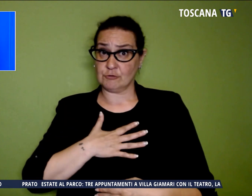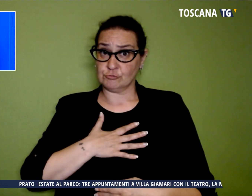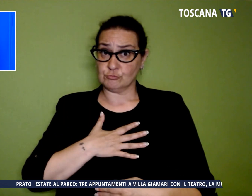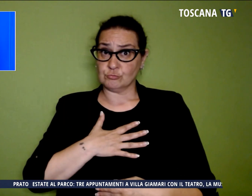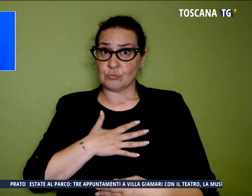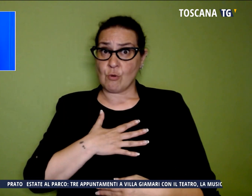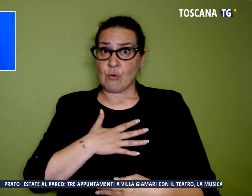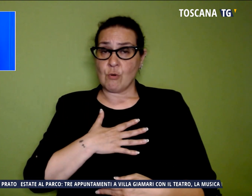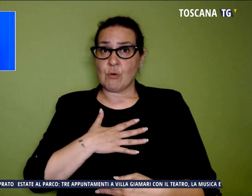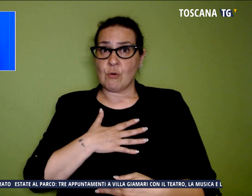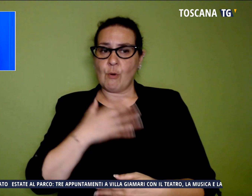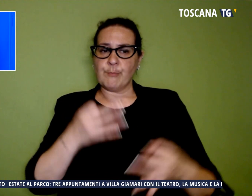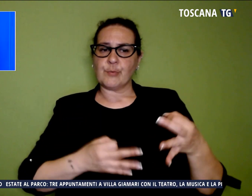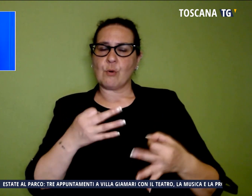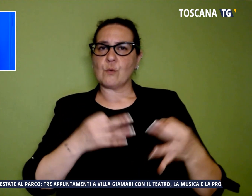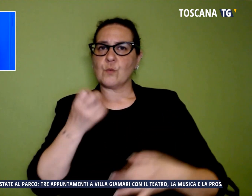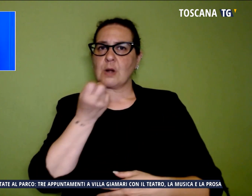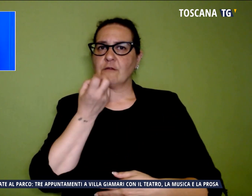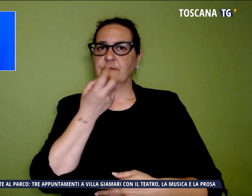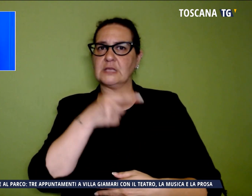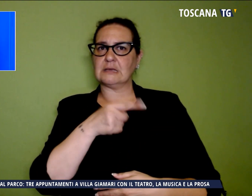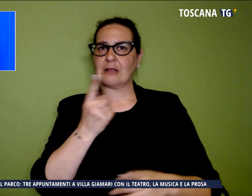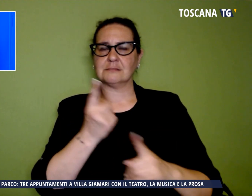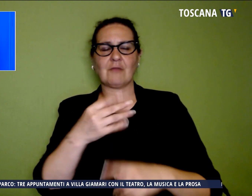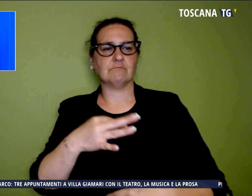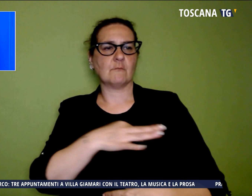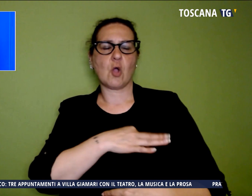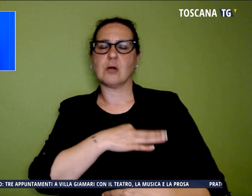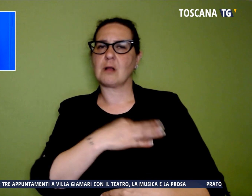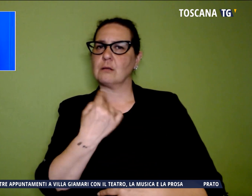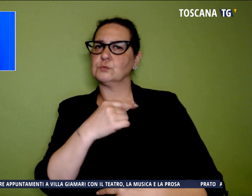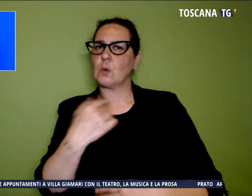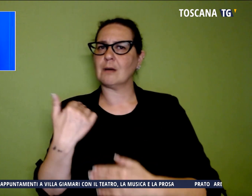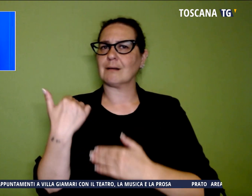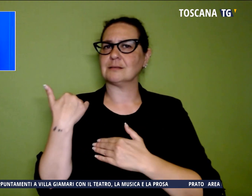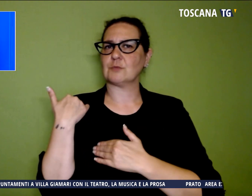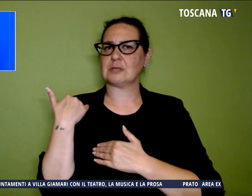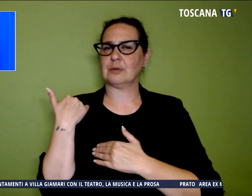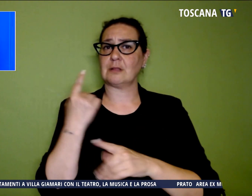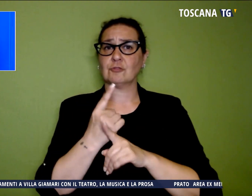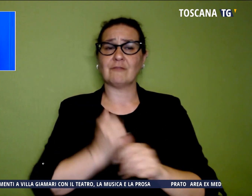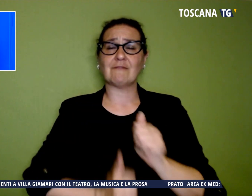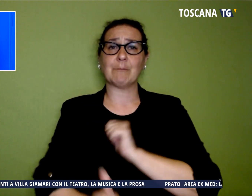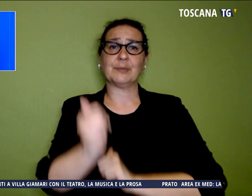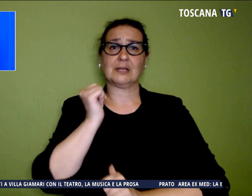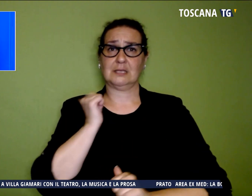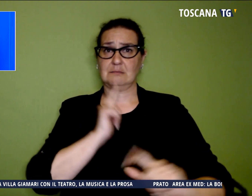Renzi, la procura di Firenze moralmente responsabile del mancato sgombero dell'hotel Axtor.